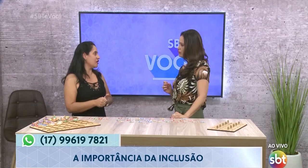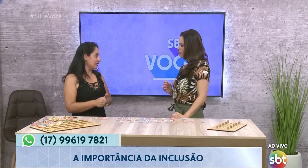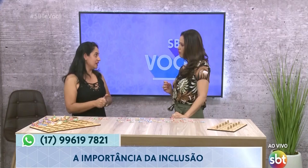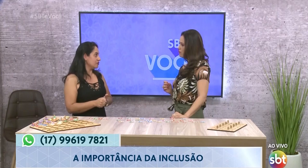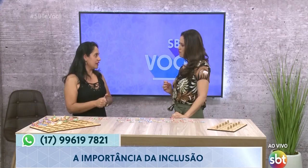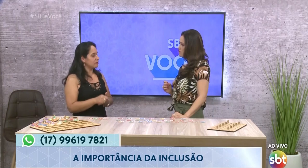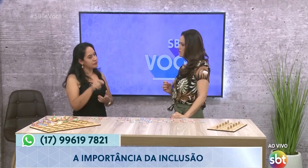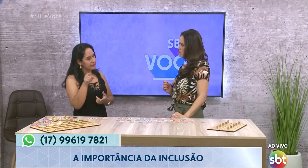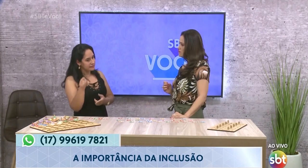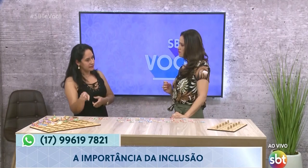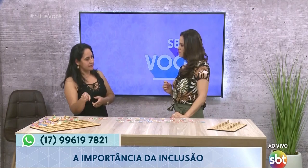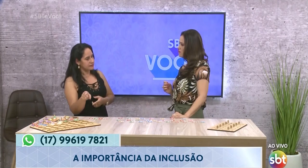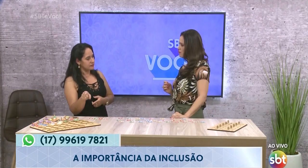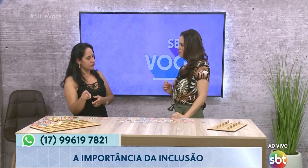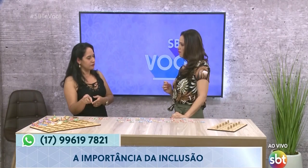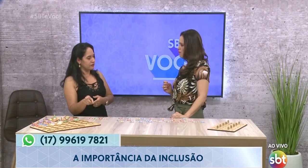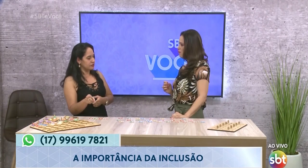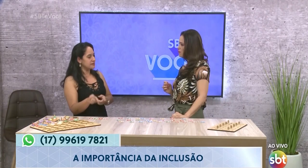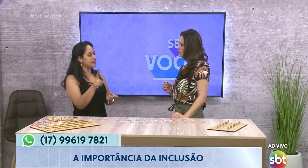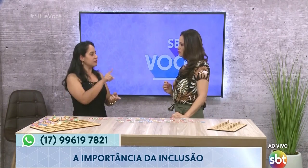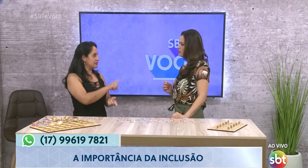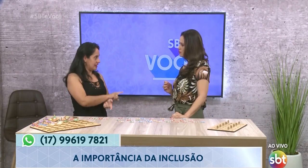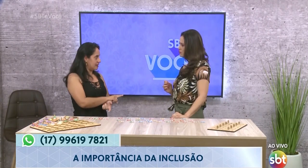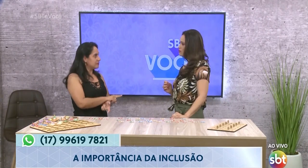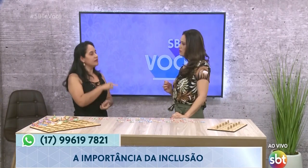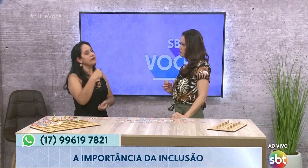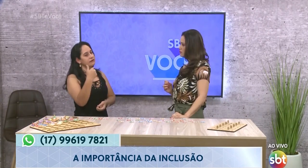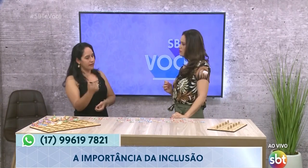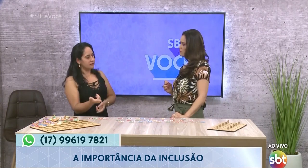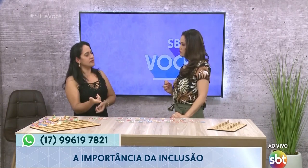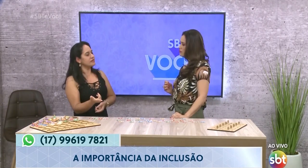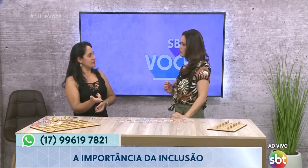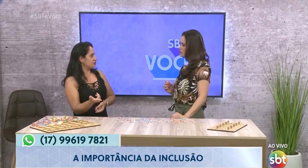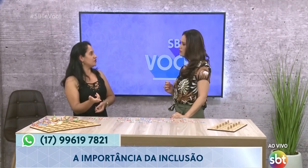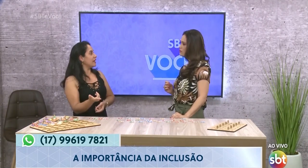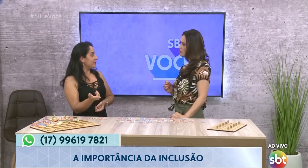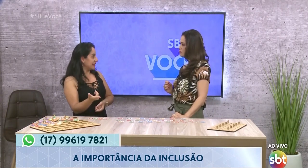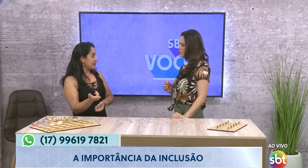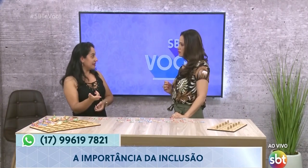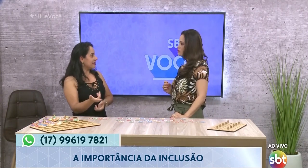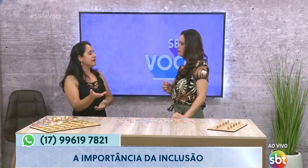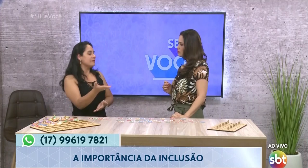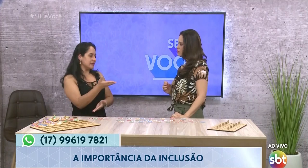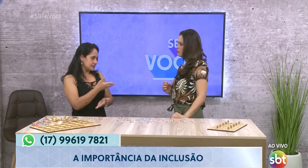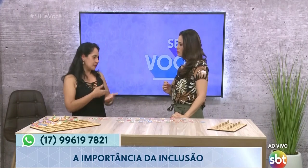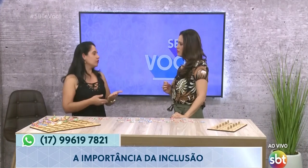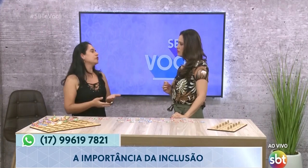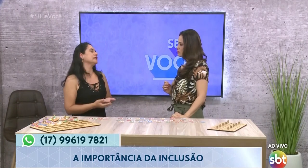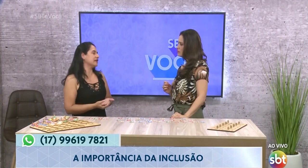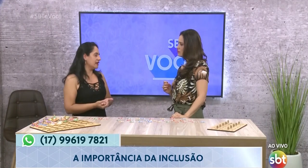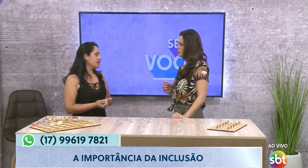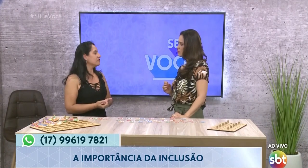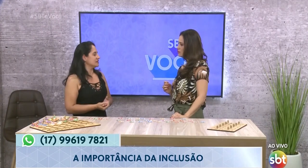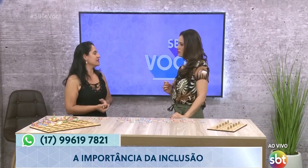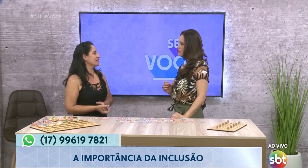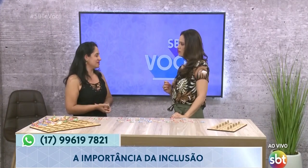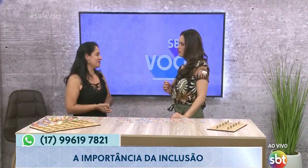de aula regular. Porque as crianças ouvintes não sabem, têm o desejo de aprender pra se comunicar com as crianças